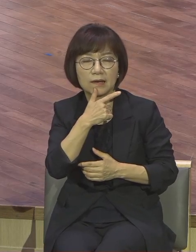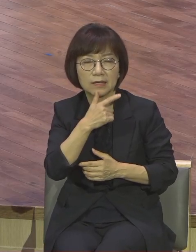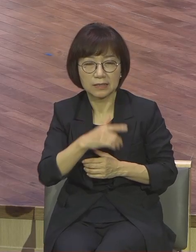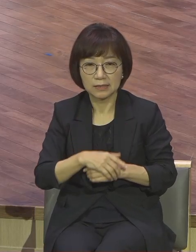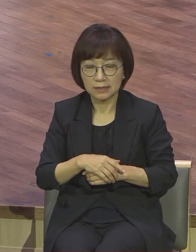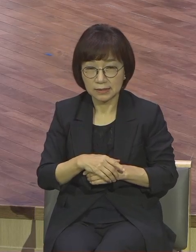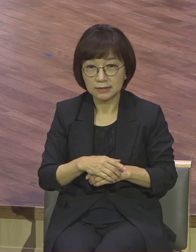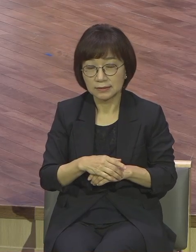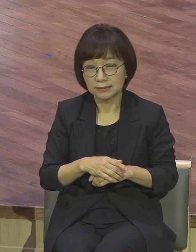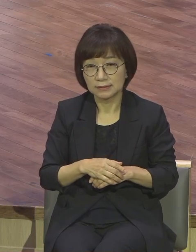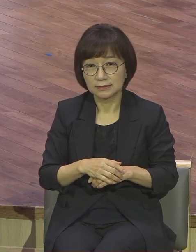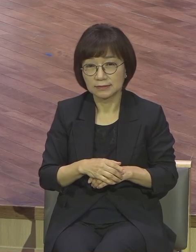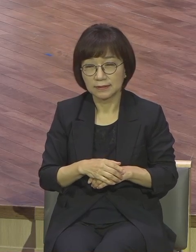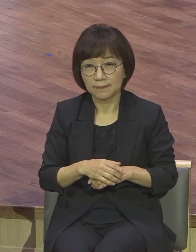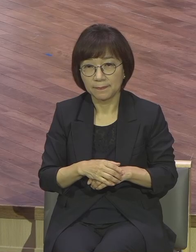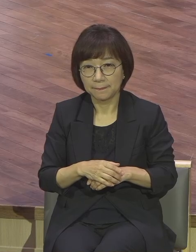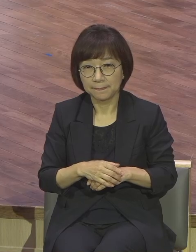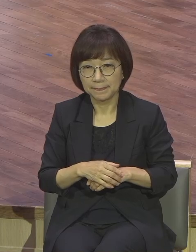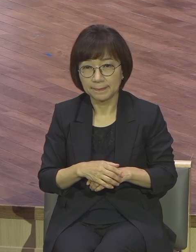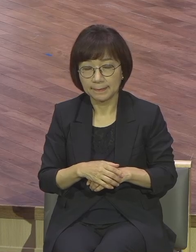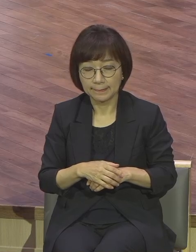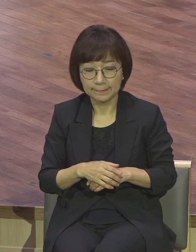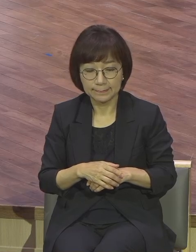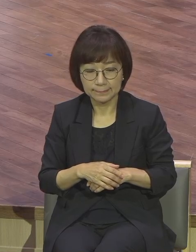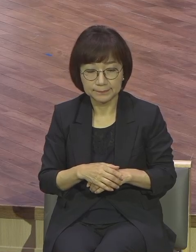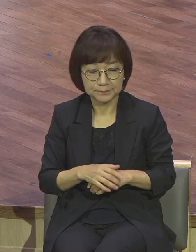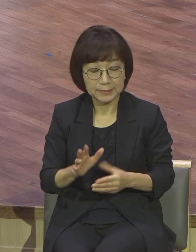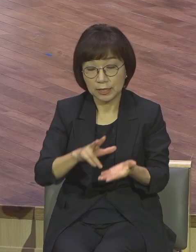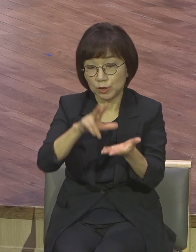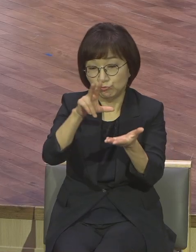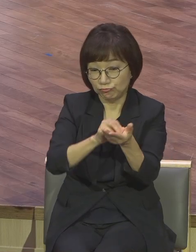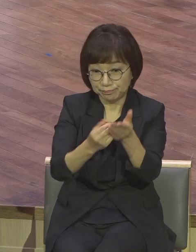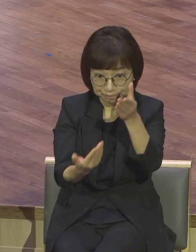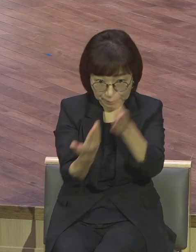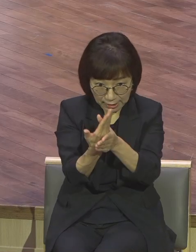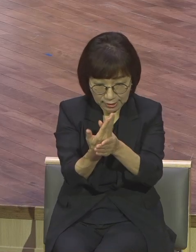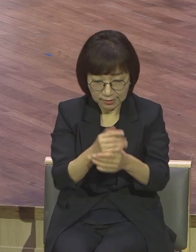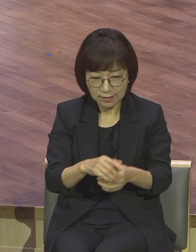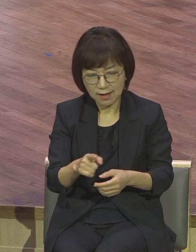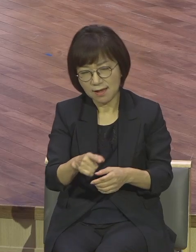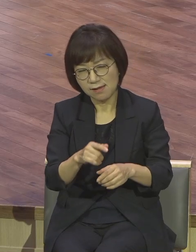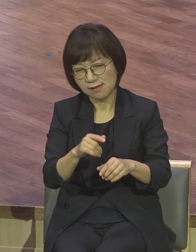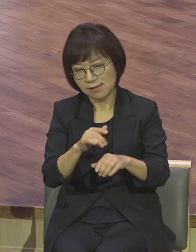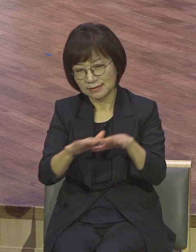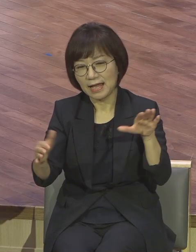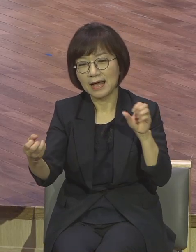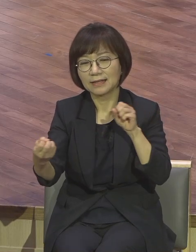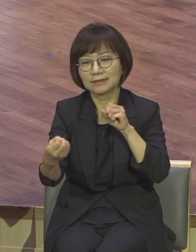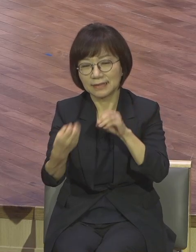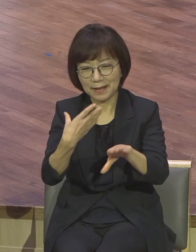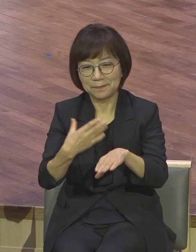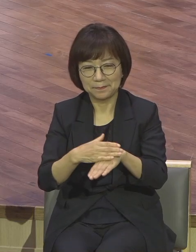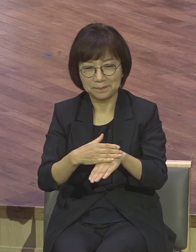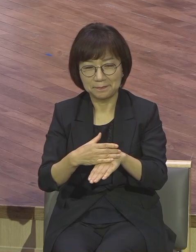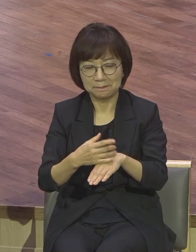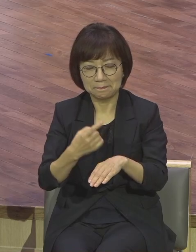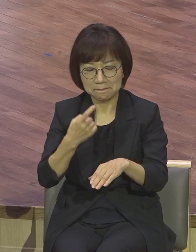되지요 문제가 일어나도 금방금방 해답이 되지요 뭐 흐를 게 뭐가 있습니까 이 땅에 살면서 뭐